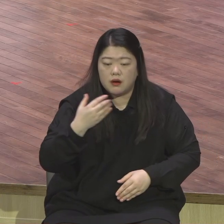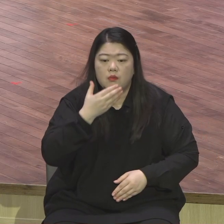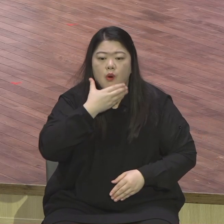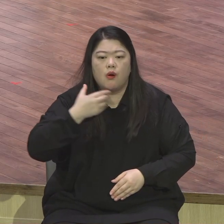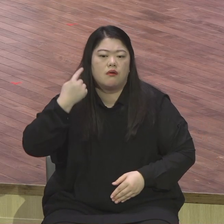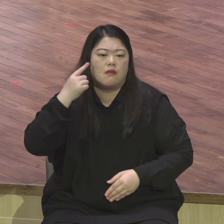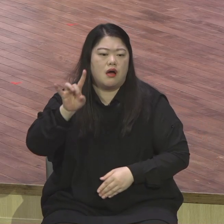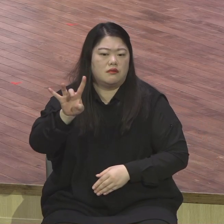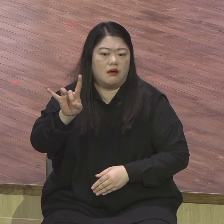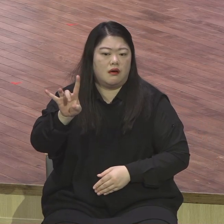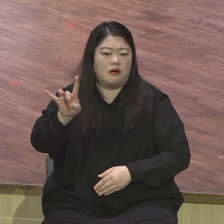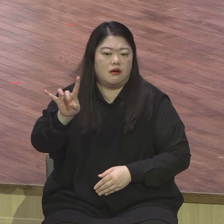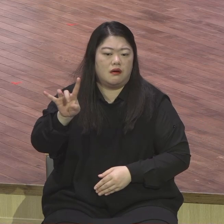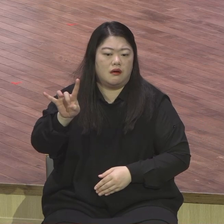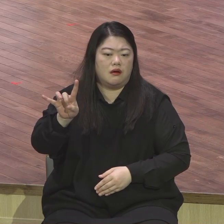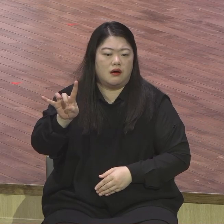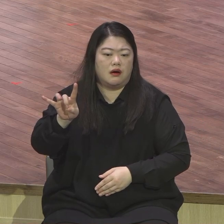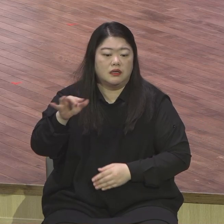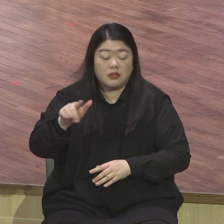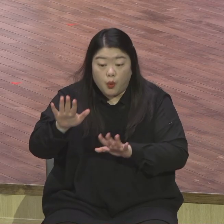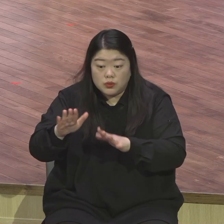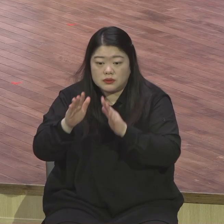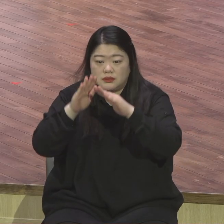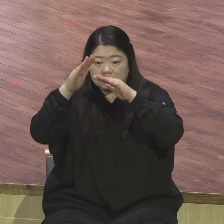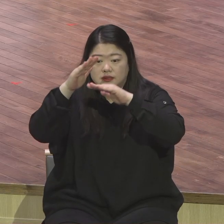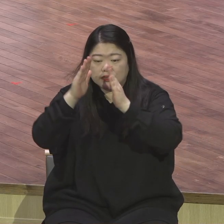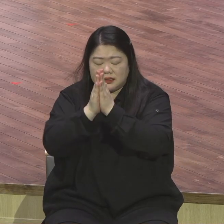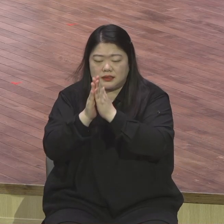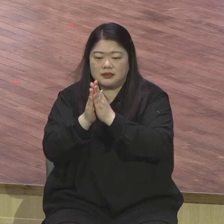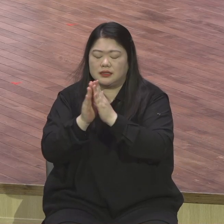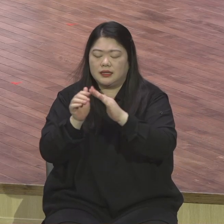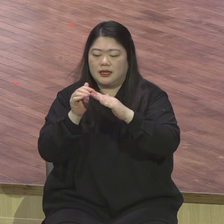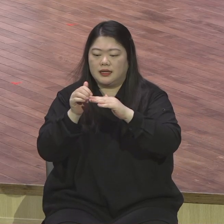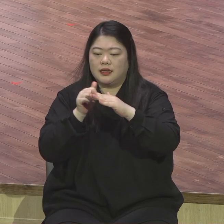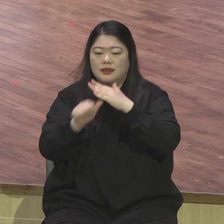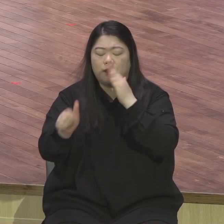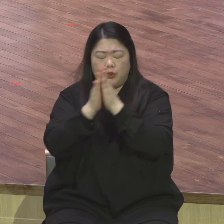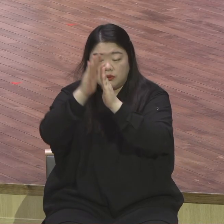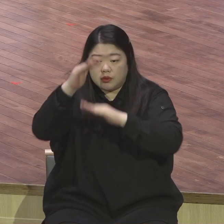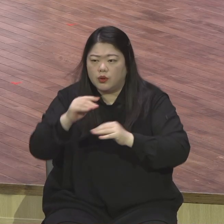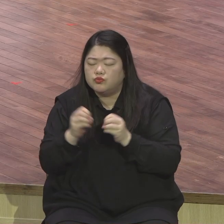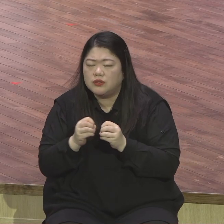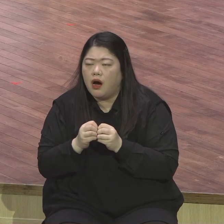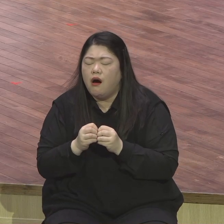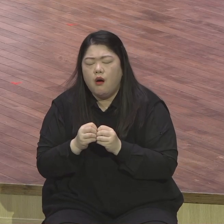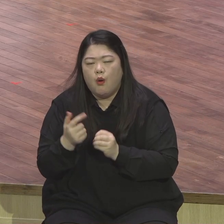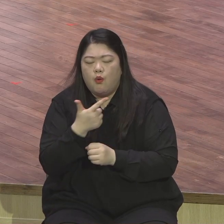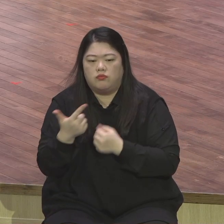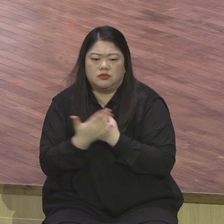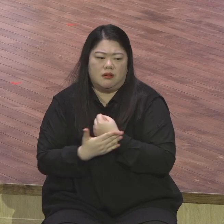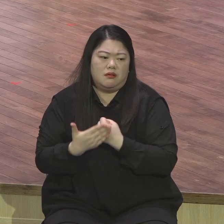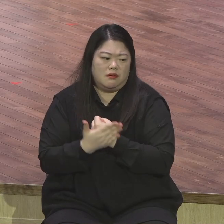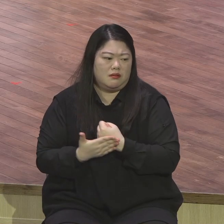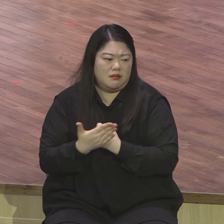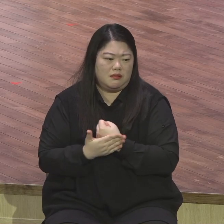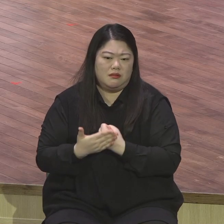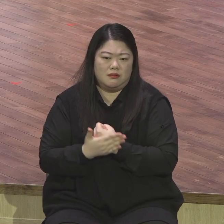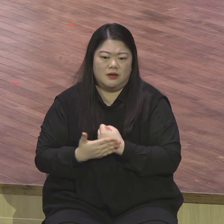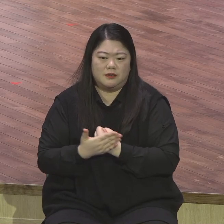꽁꽁 묶인 인간의 힘으로 어떤 능력으로 풀 수 없는 이 사대의 권세를 풀 수 있는 분은 오직